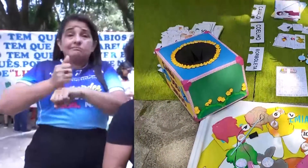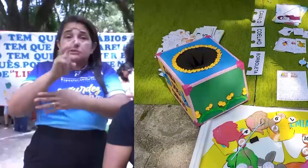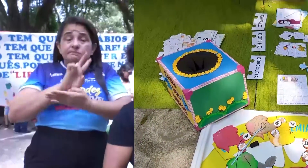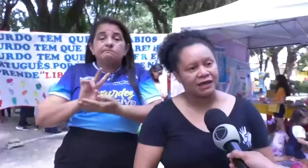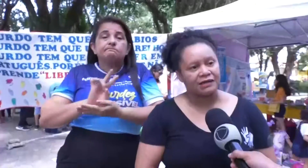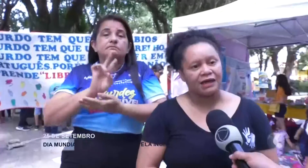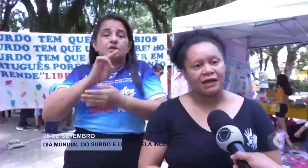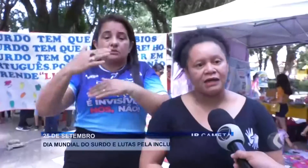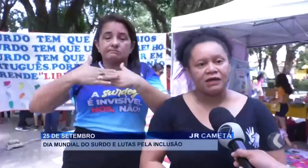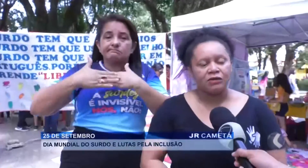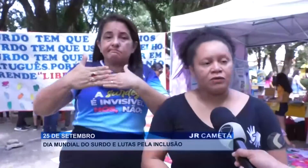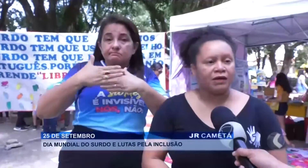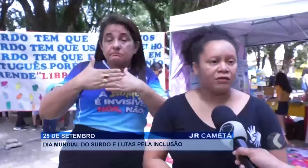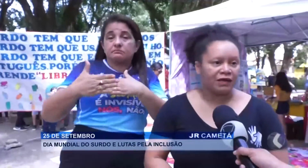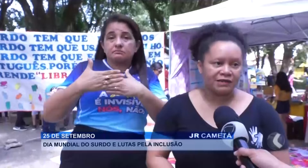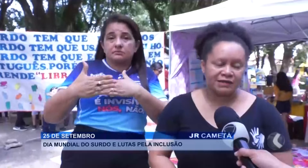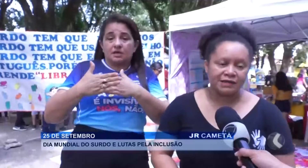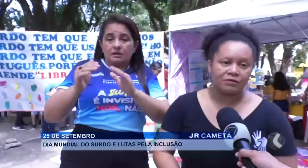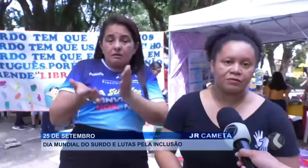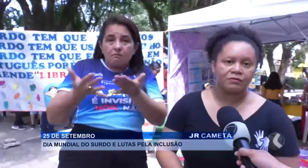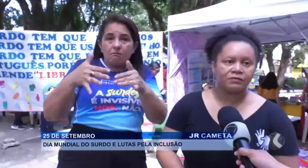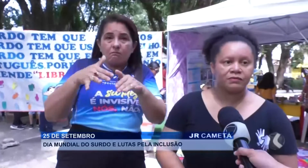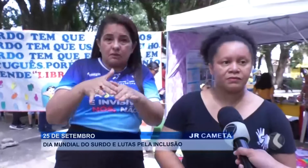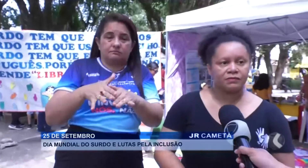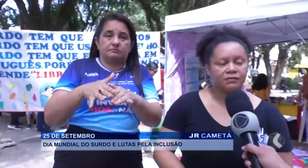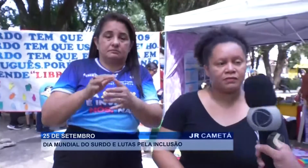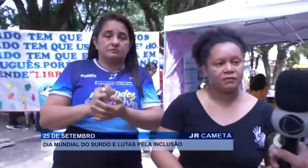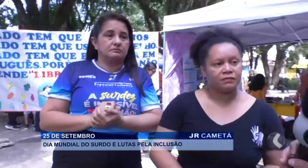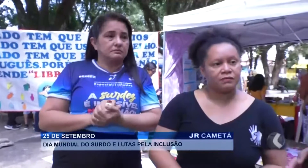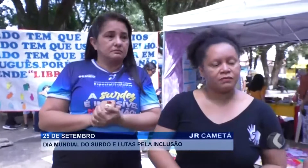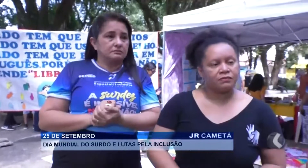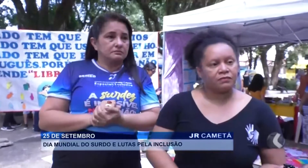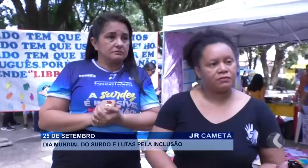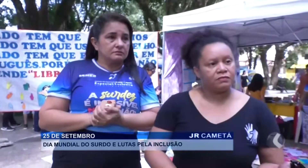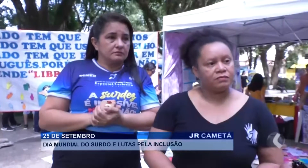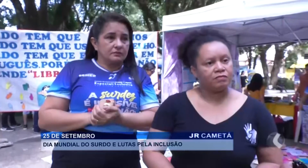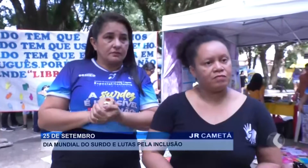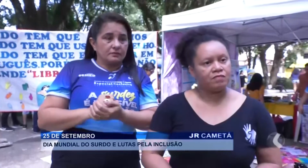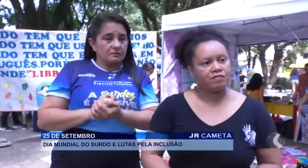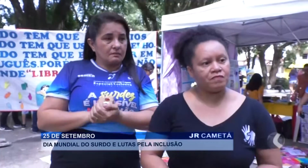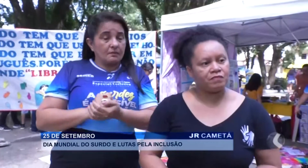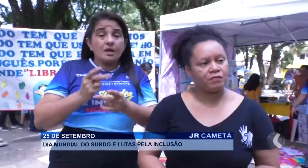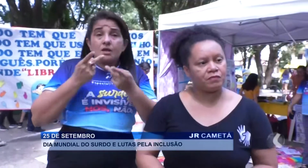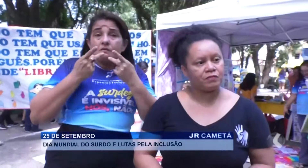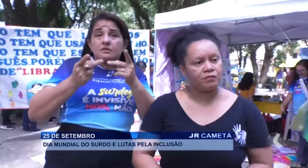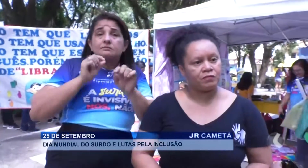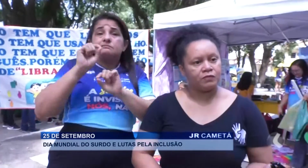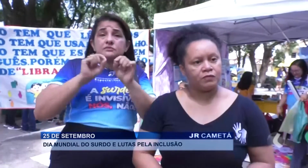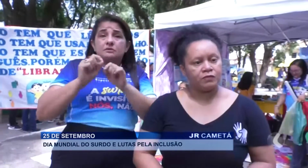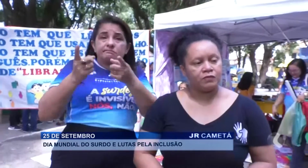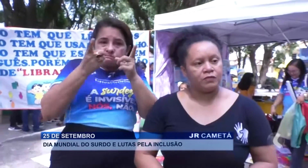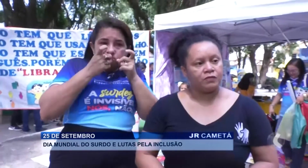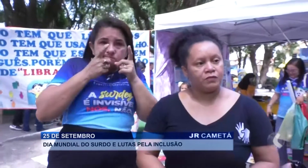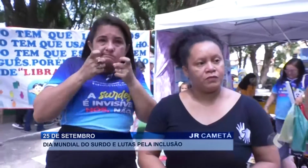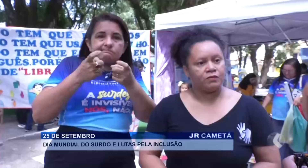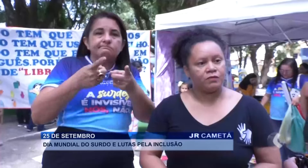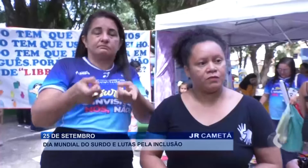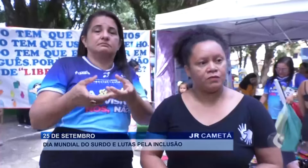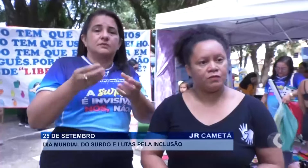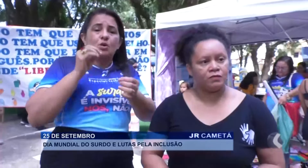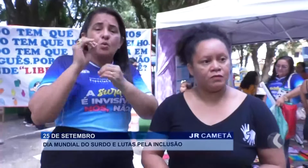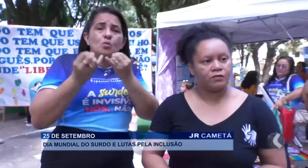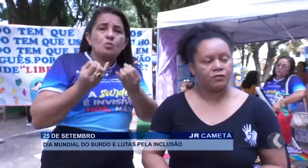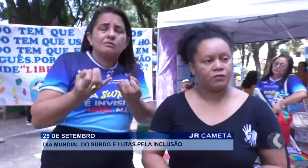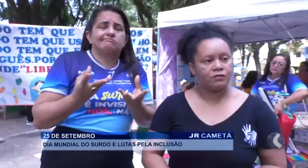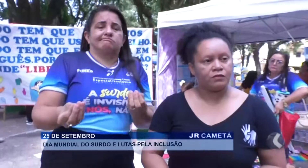presença dele na sala regular de ensino. E dizer que quanto mais pessoas se interessarem por estudar